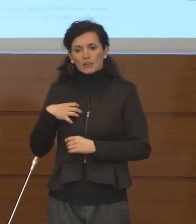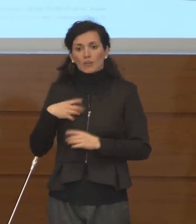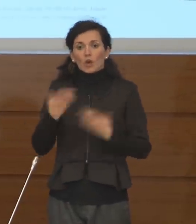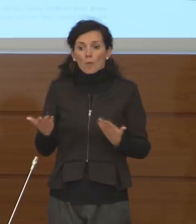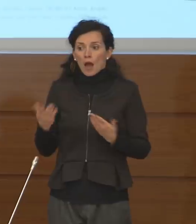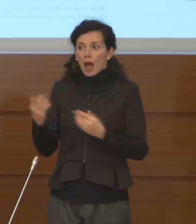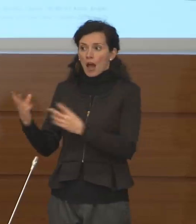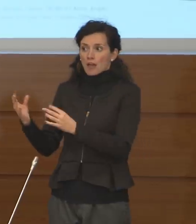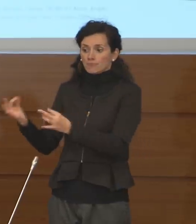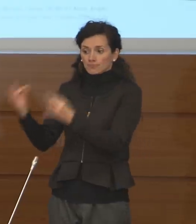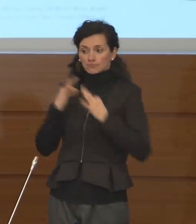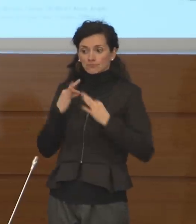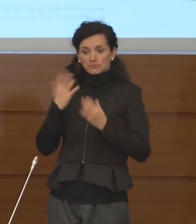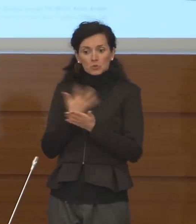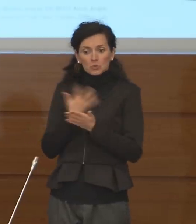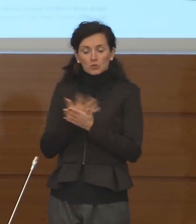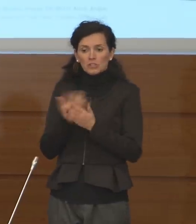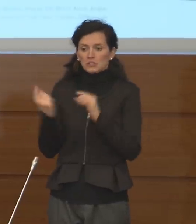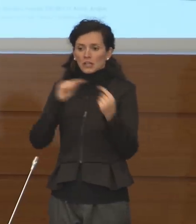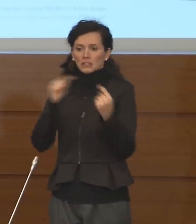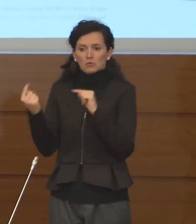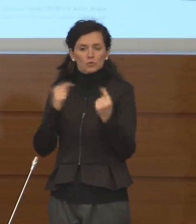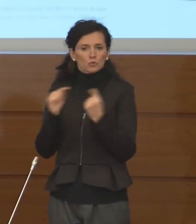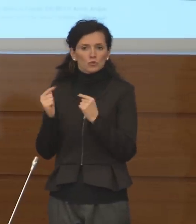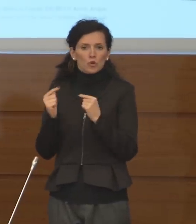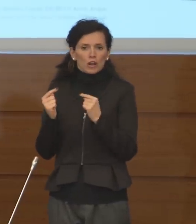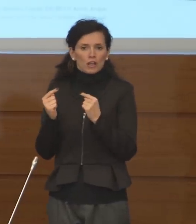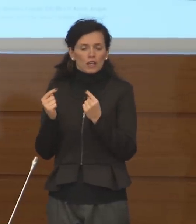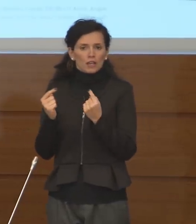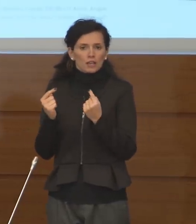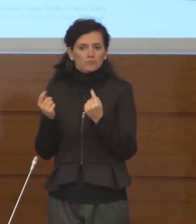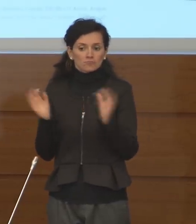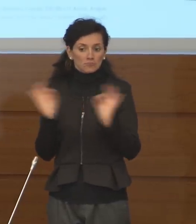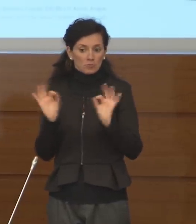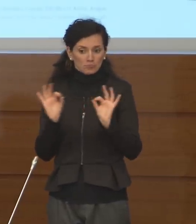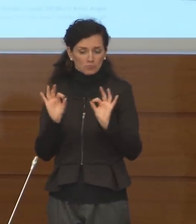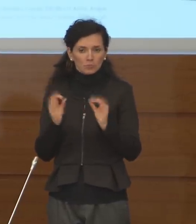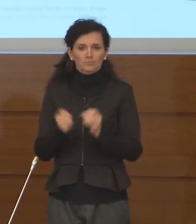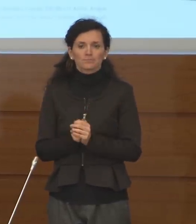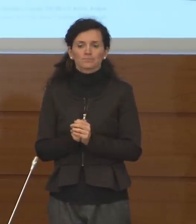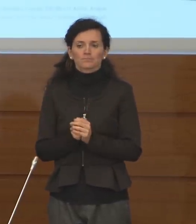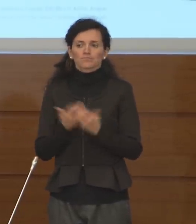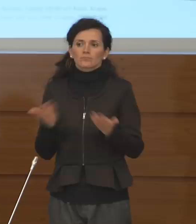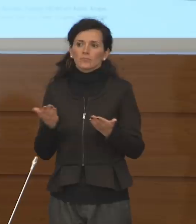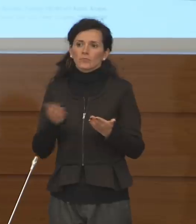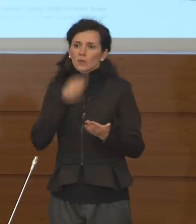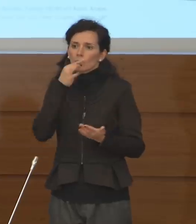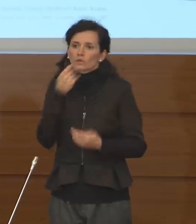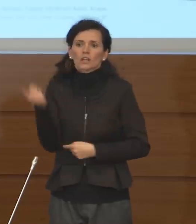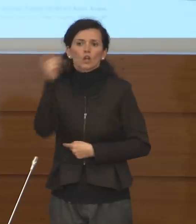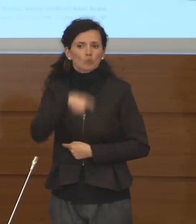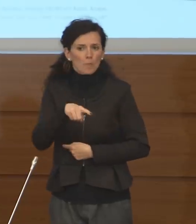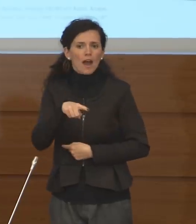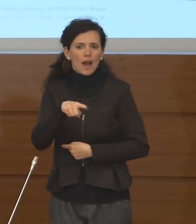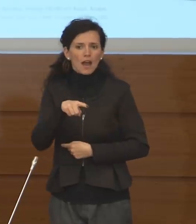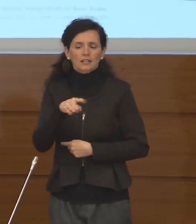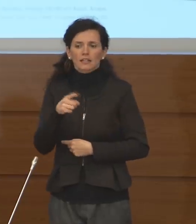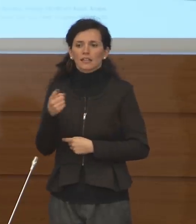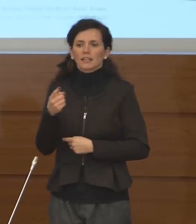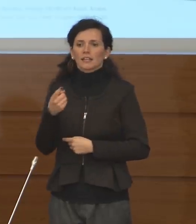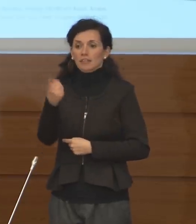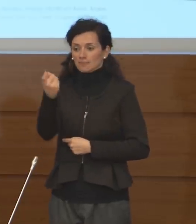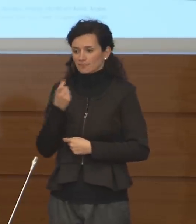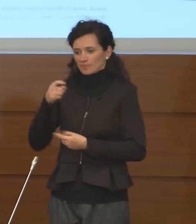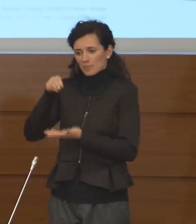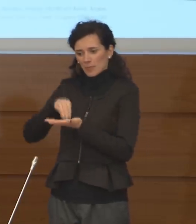comunicazione di discussione di questa questione quindi adesso domani vedremo e quando verranno qui gli